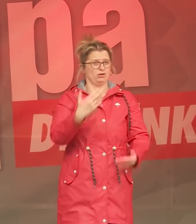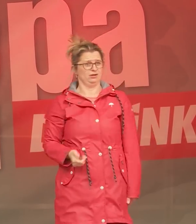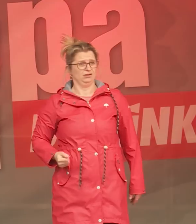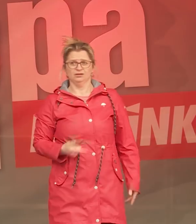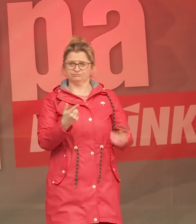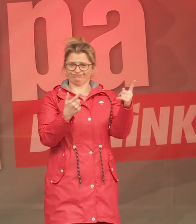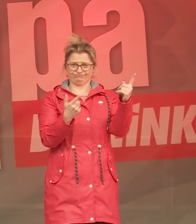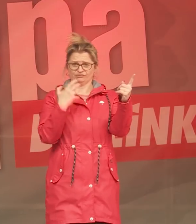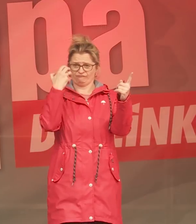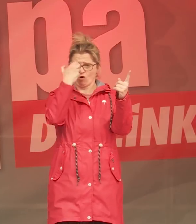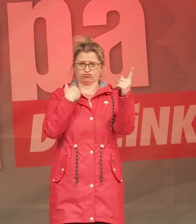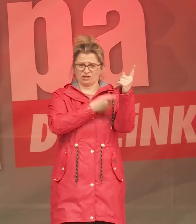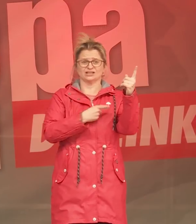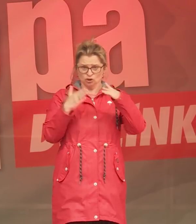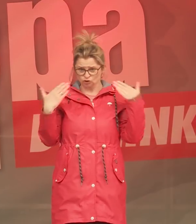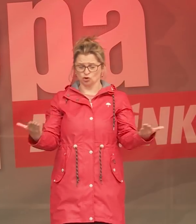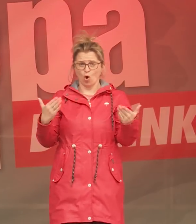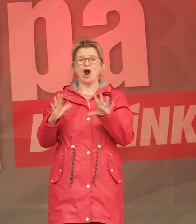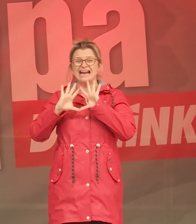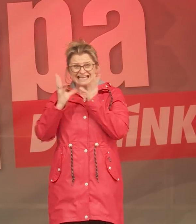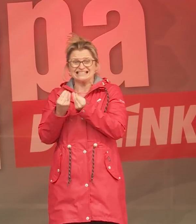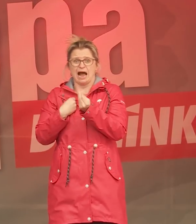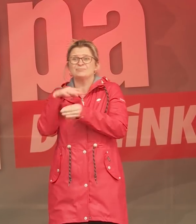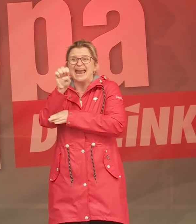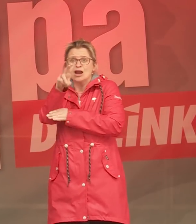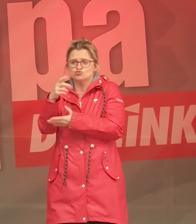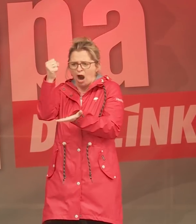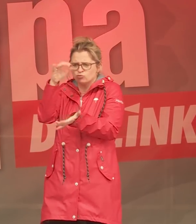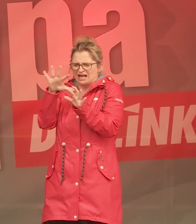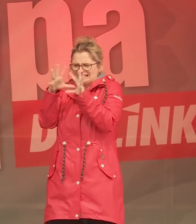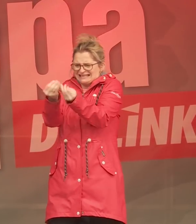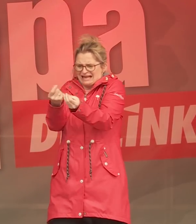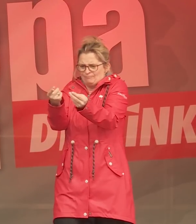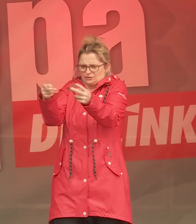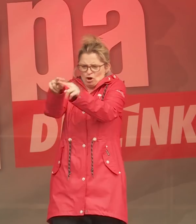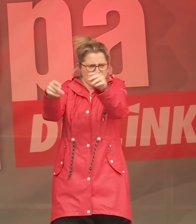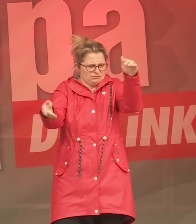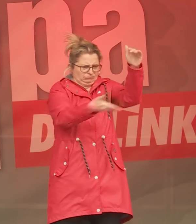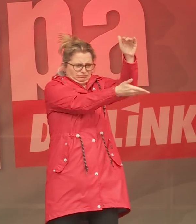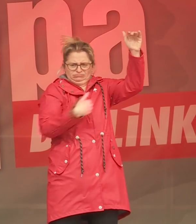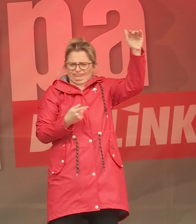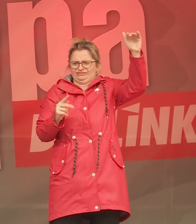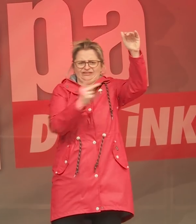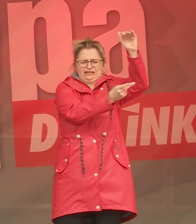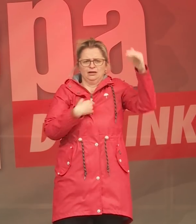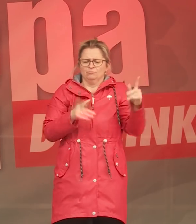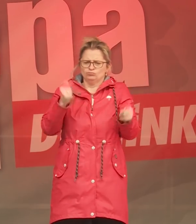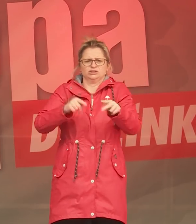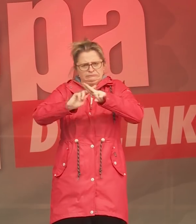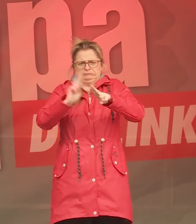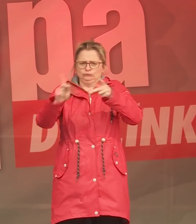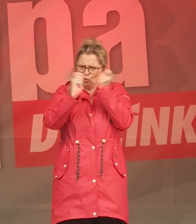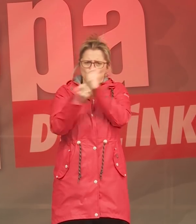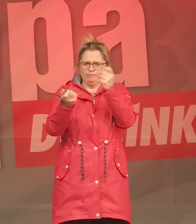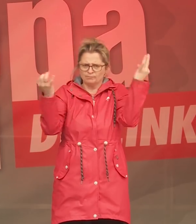Das ist fast doppelt so viel wie der gesamte und komplette EU-Haushalt. Was für ein Hohn! Da muss man doch endlich was unternehmen. Und